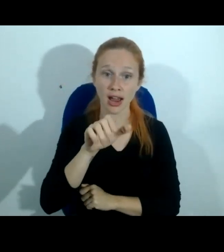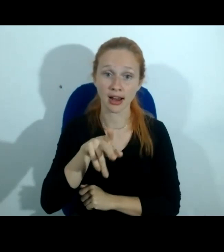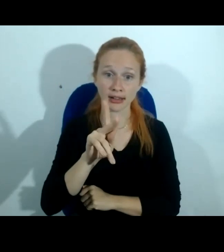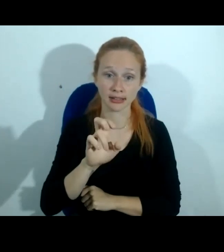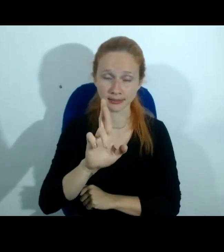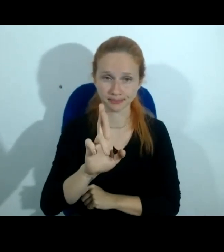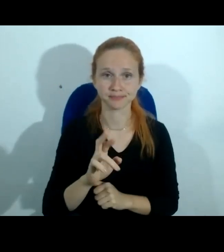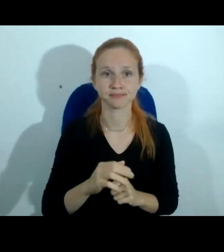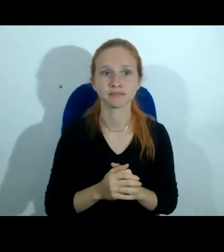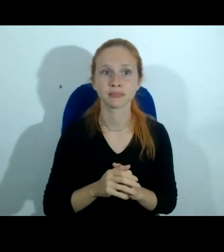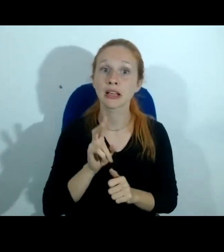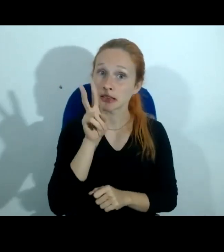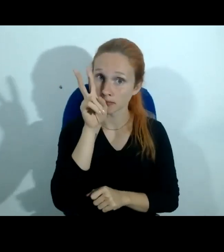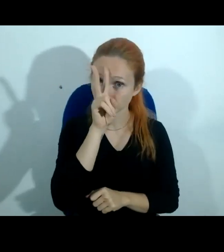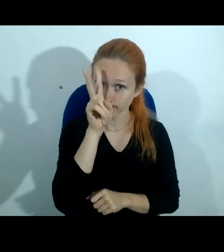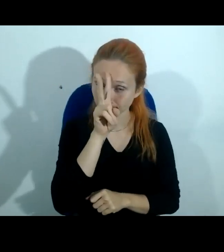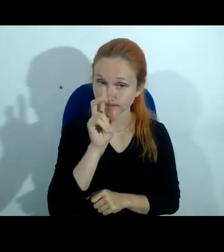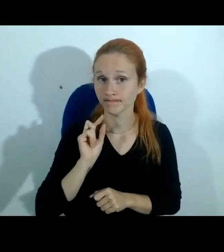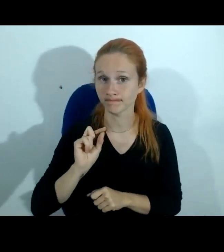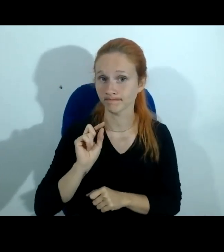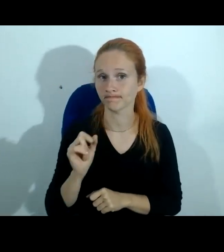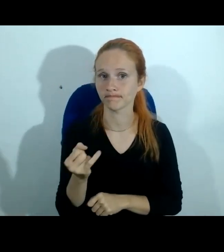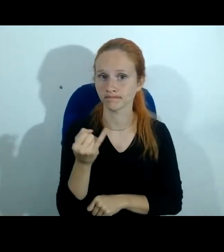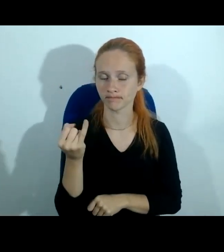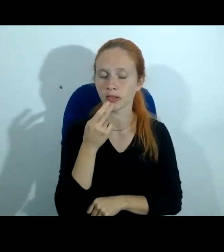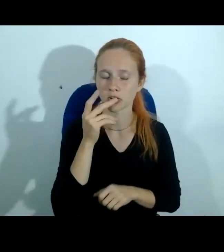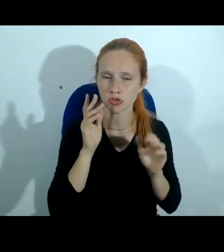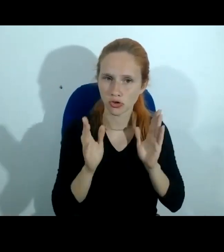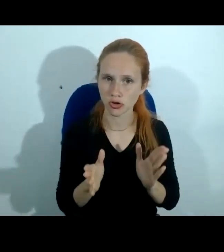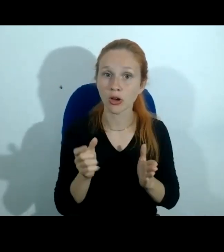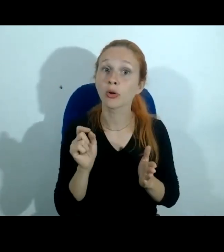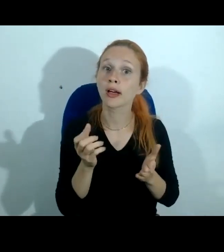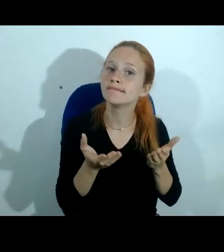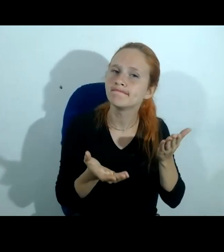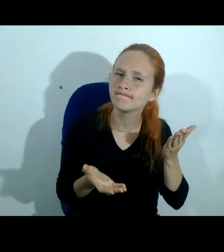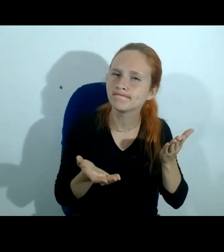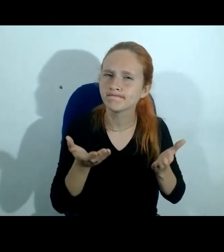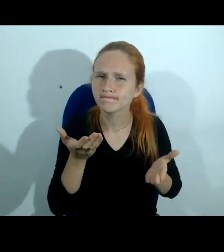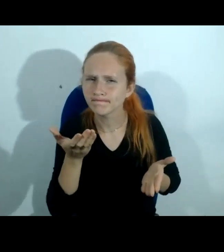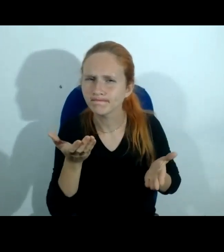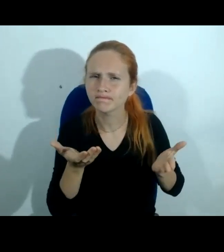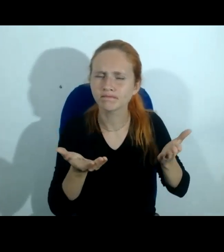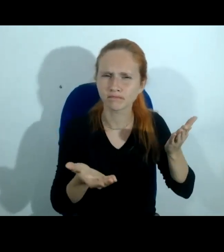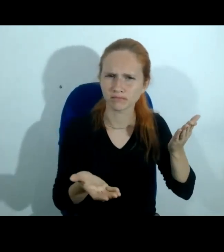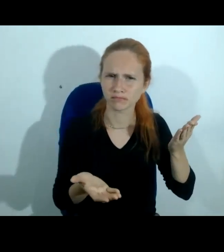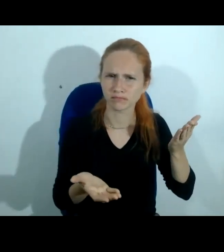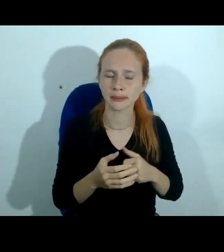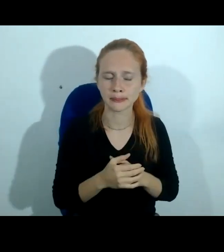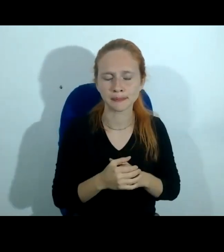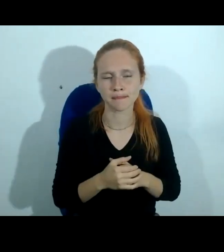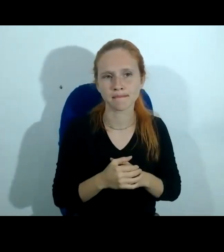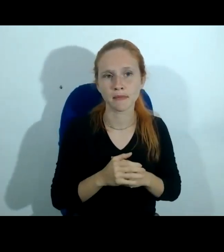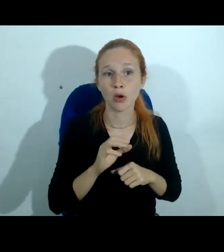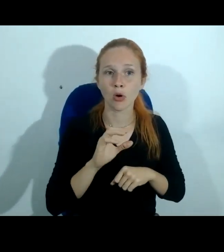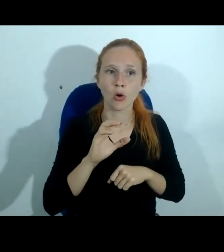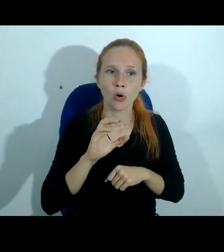consideração obviamente como eu disse o princípio da proporcionalidade e o princípio da reserva da jurisdição o código